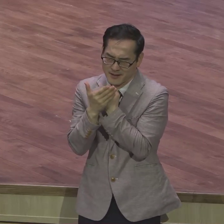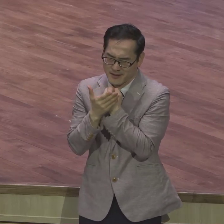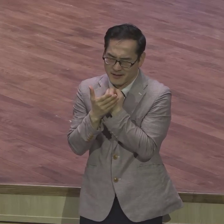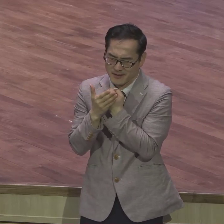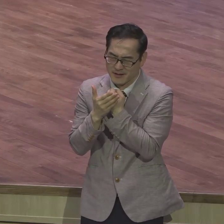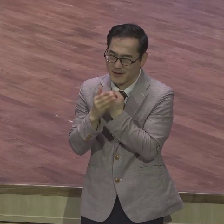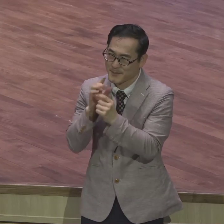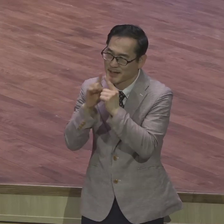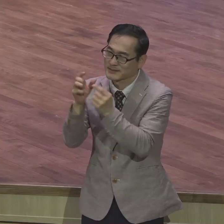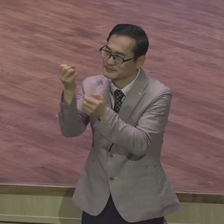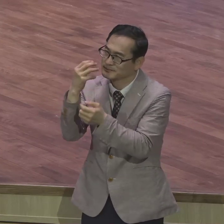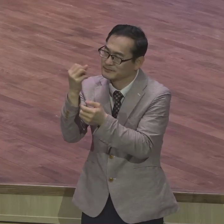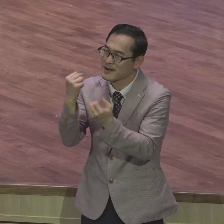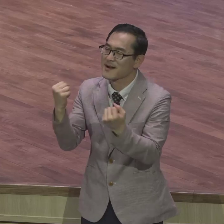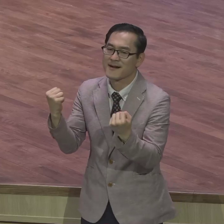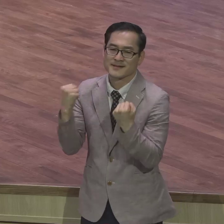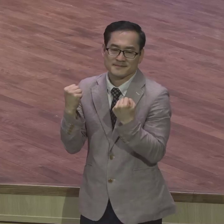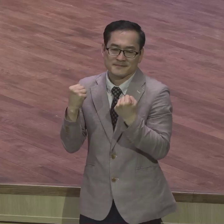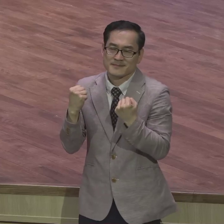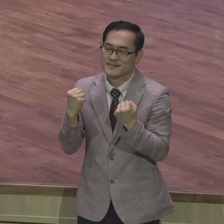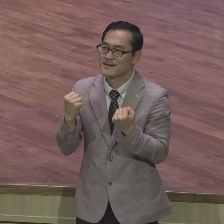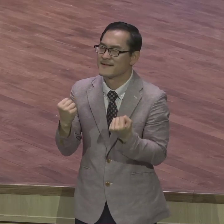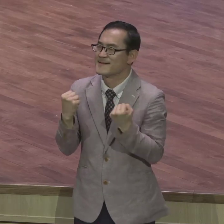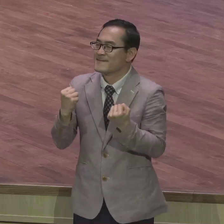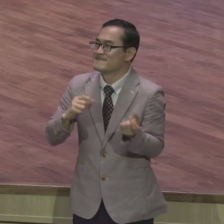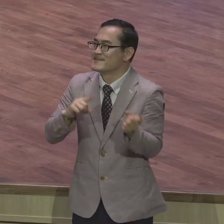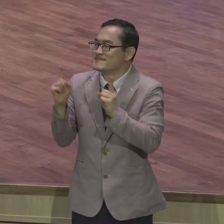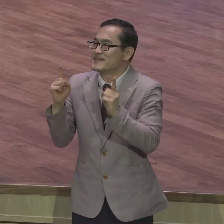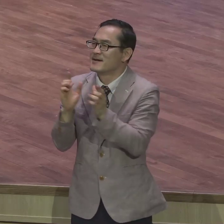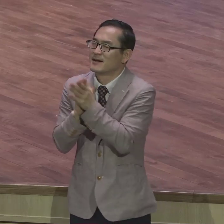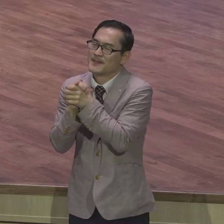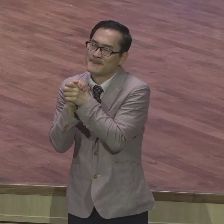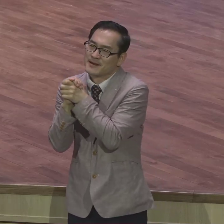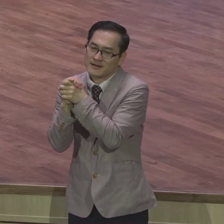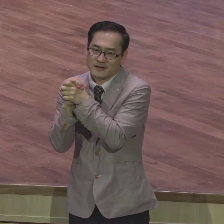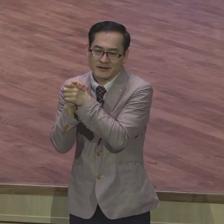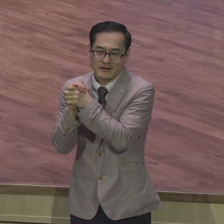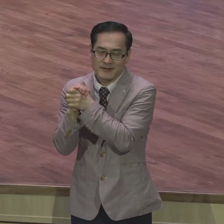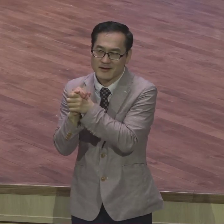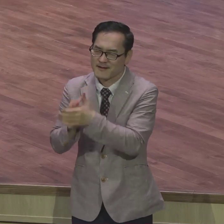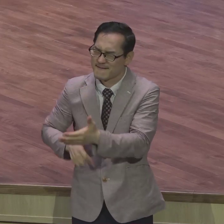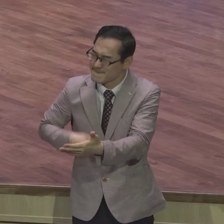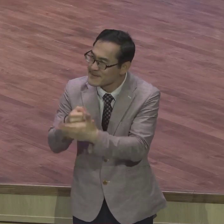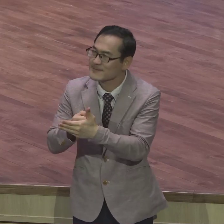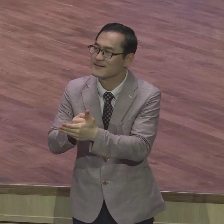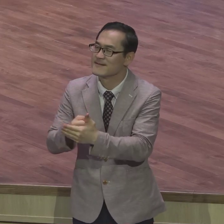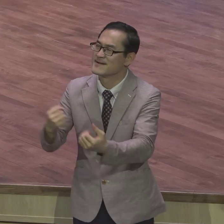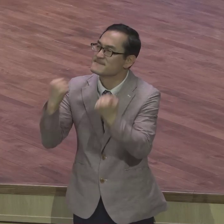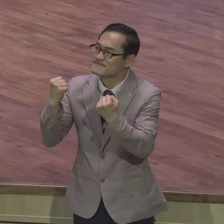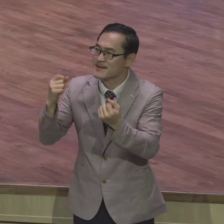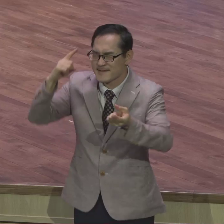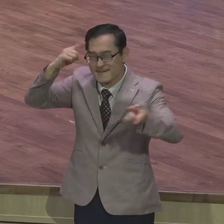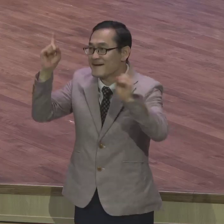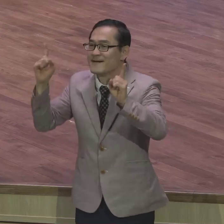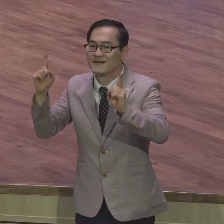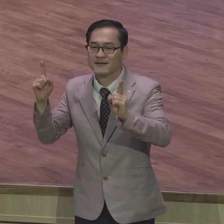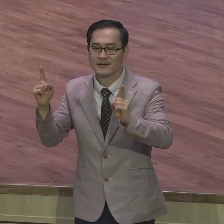되고 그 말씀이 내게 치유가 되고 그 말씀이 내게 새로운 용기가 되고 아멘 그렇게 여러분